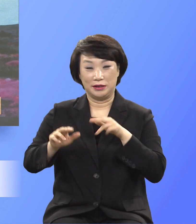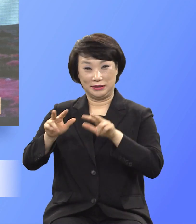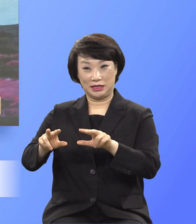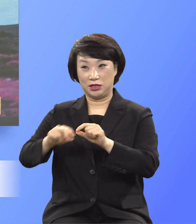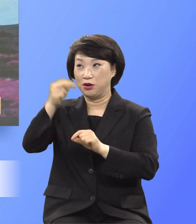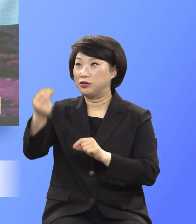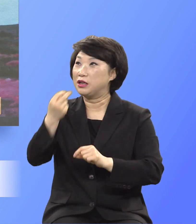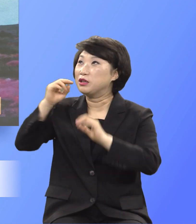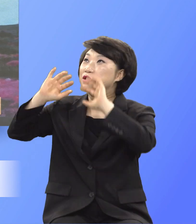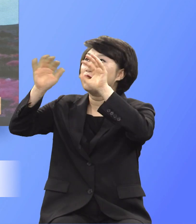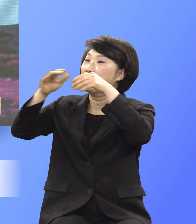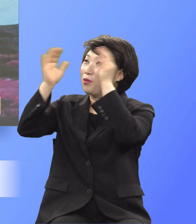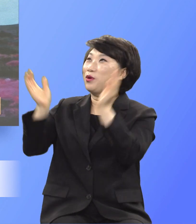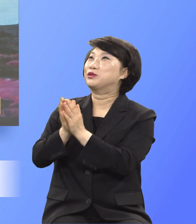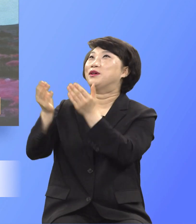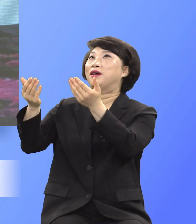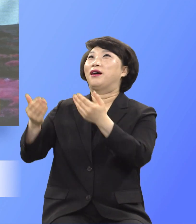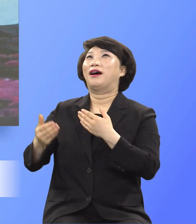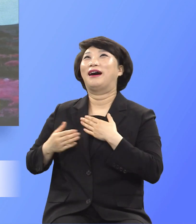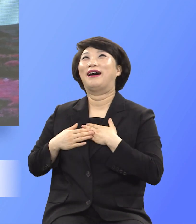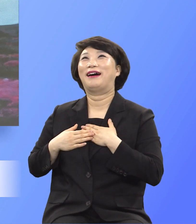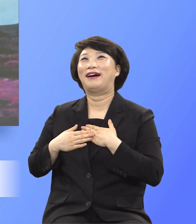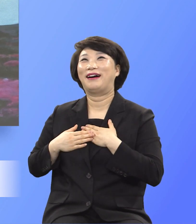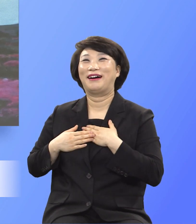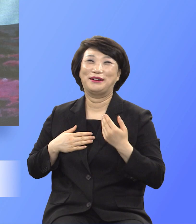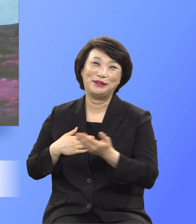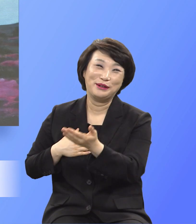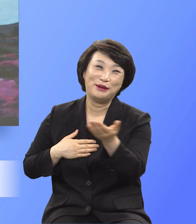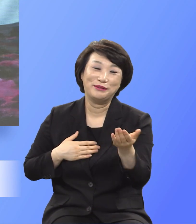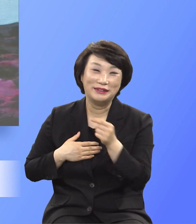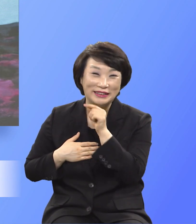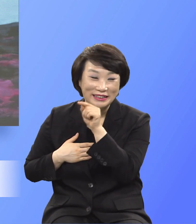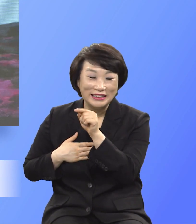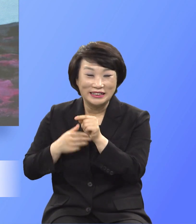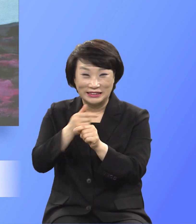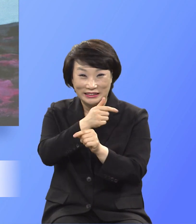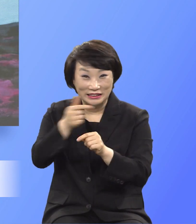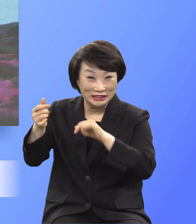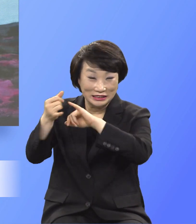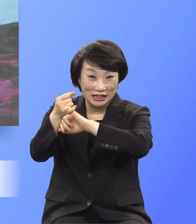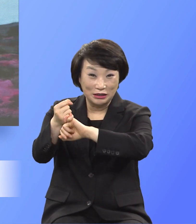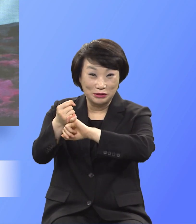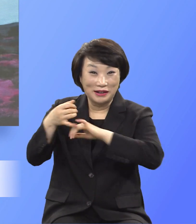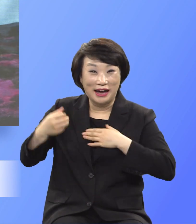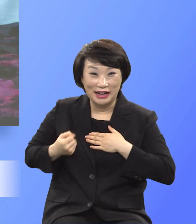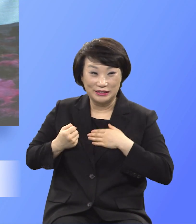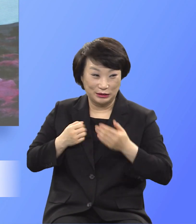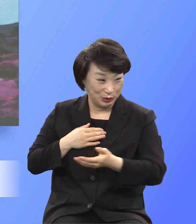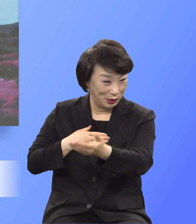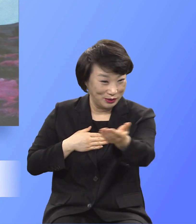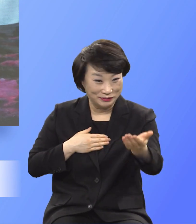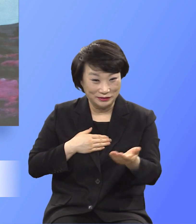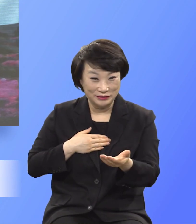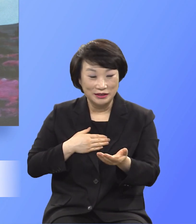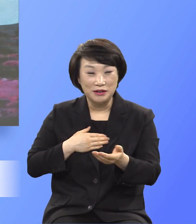두셨으니 여러분은 그 위대한 약속을 가진 자요 성취한 자요